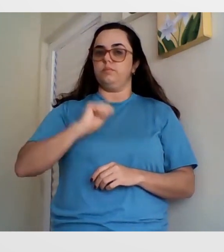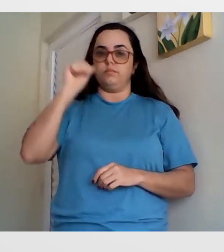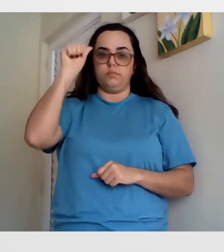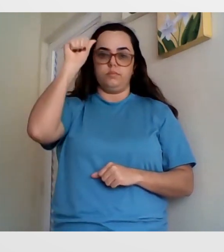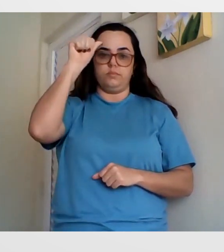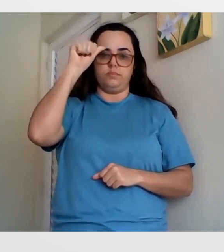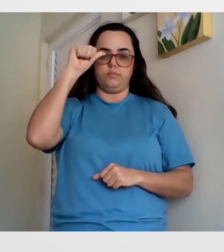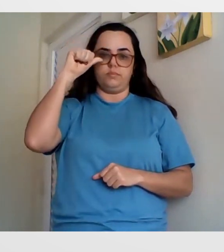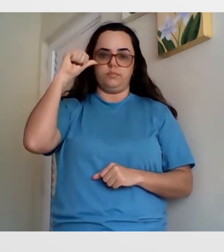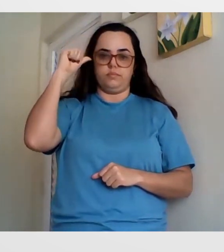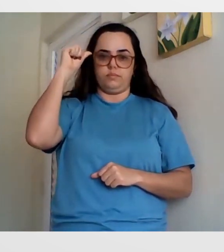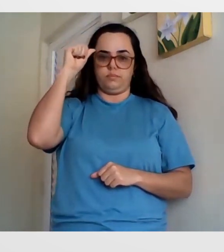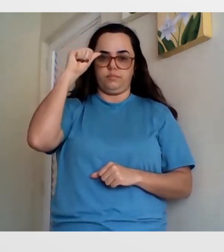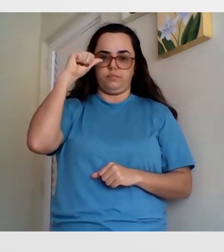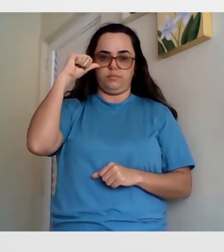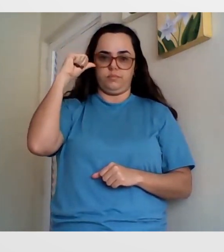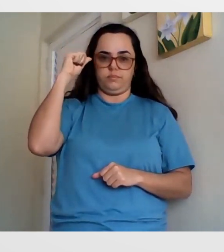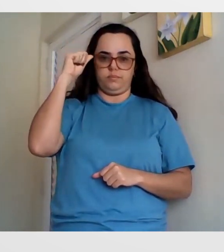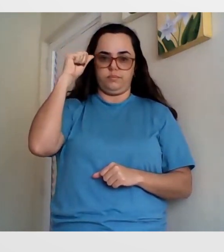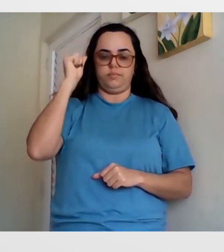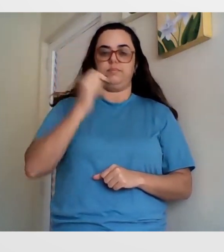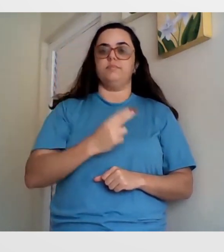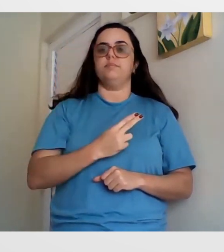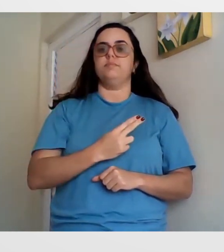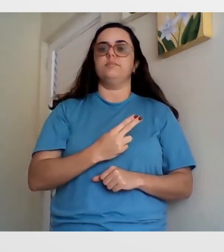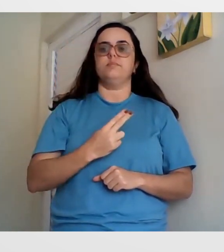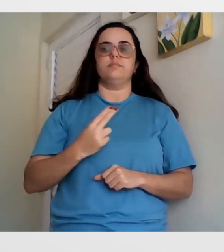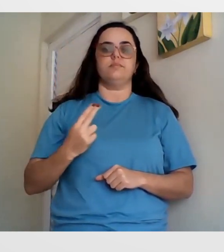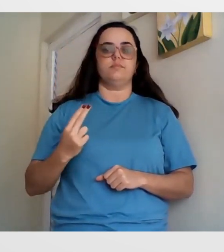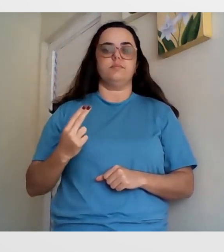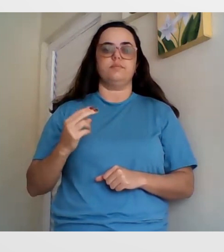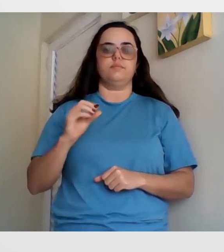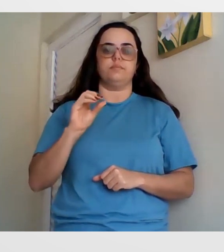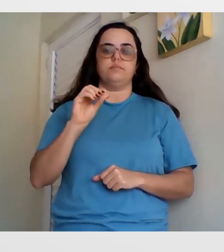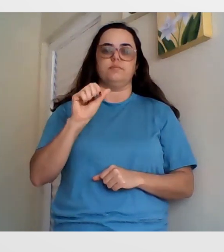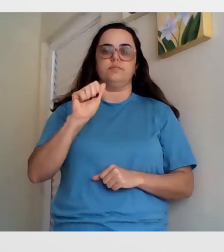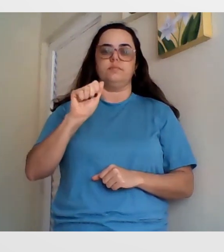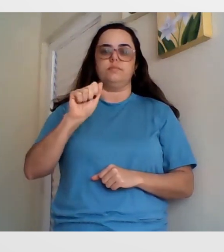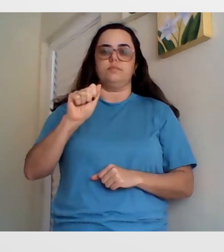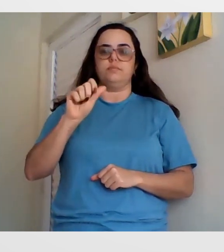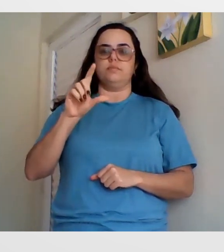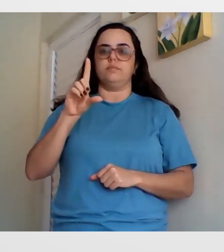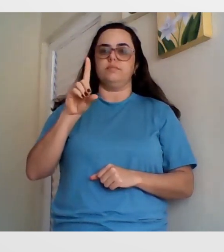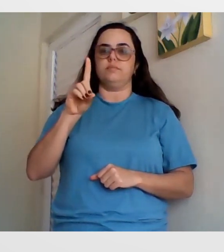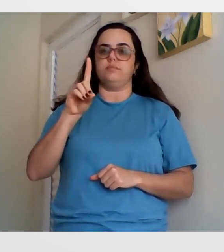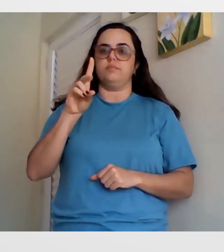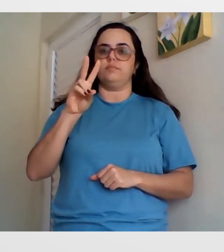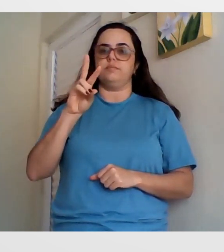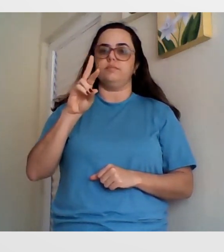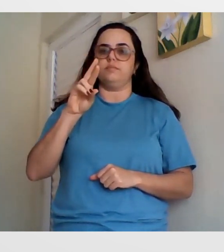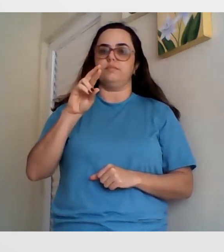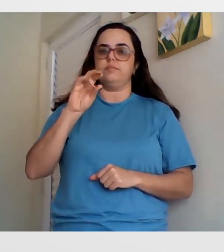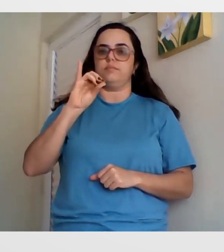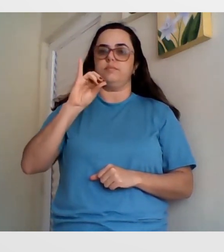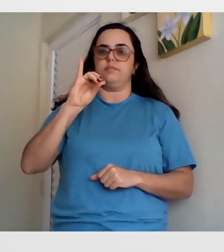Este aqui é meu sinal, a maneira como os surdos me conhecem, e o meu nome é Adriana.